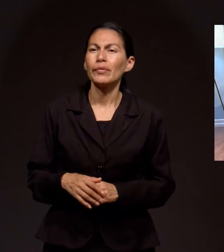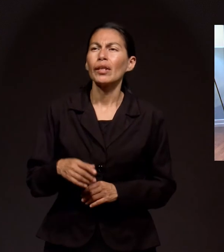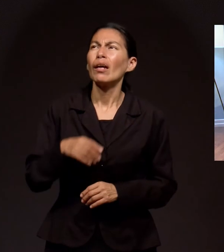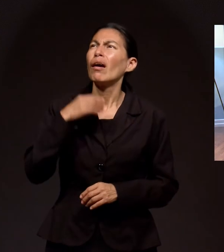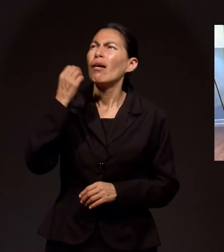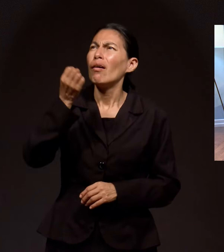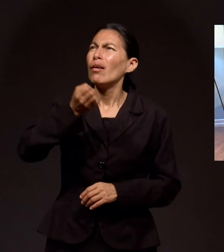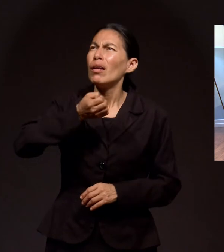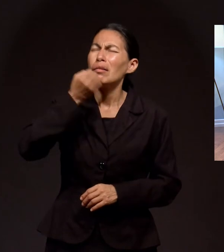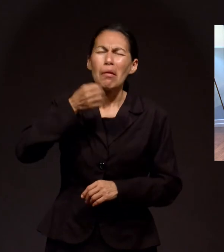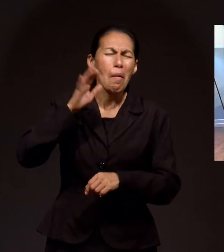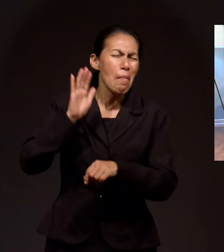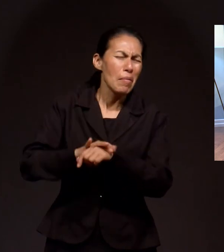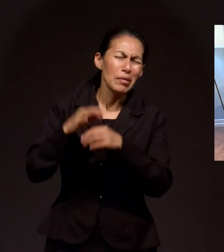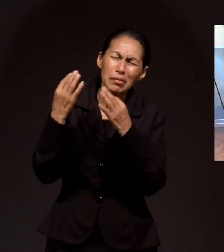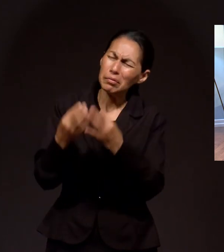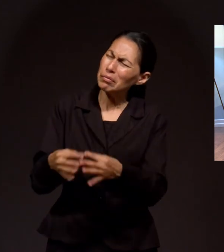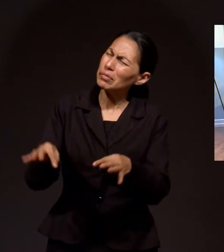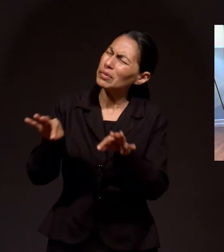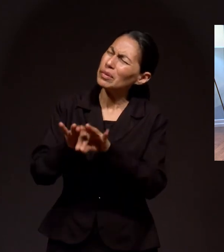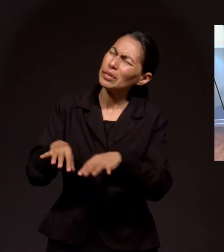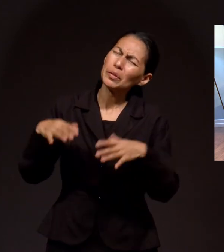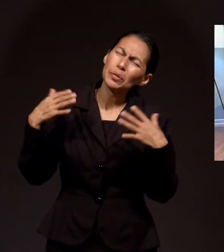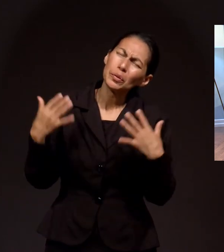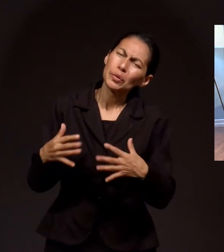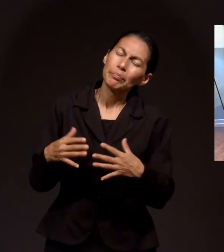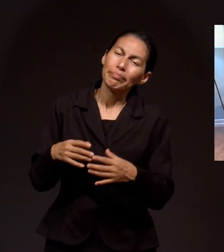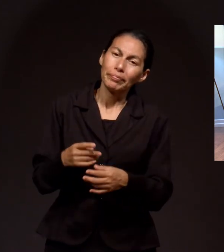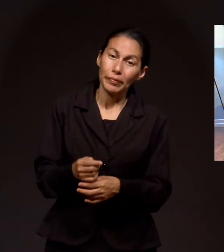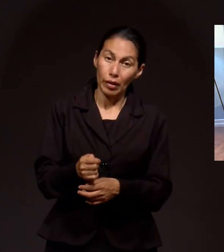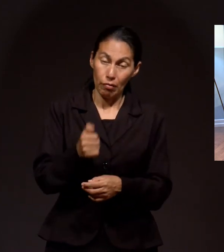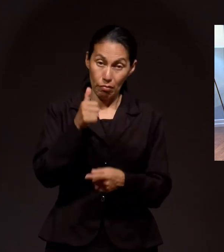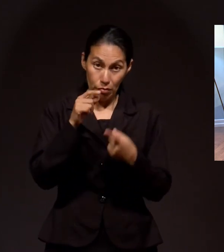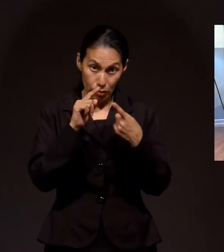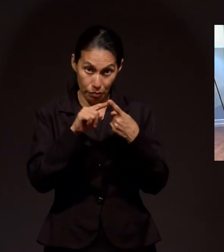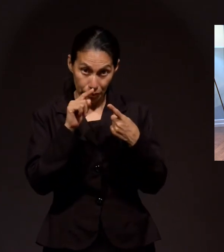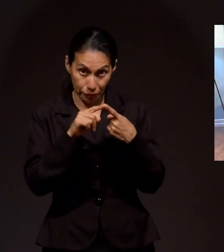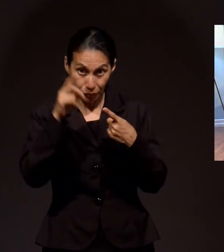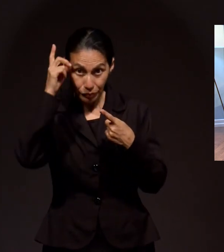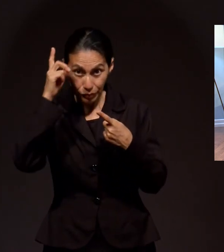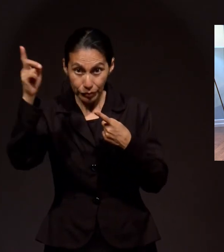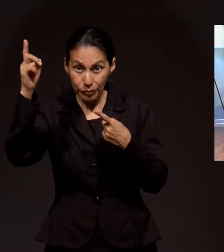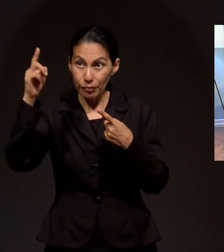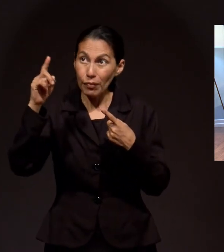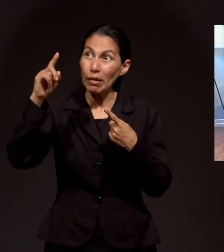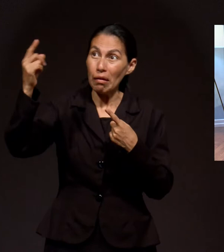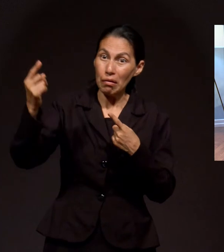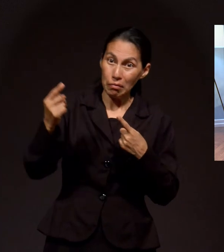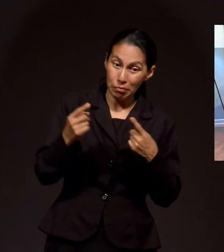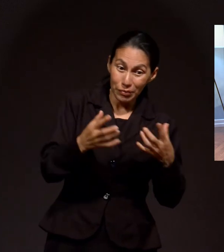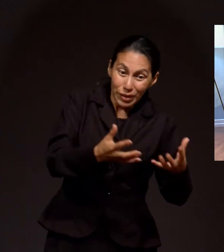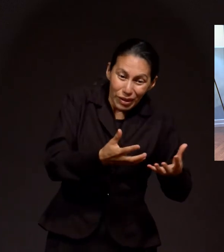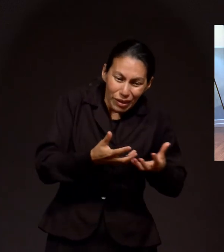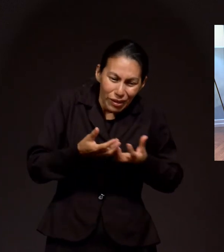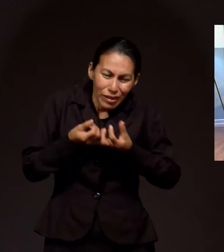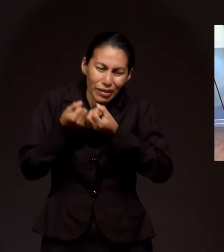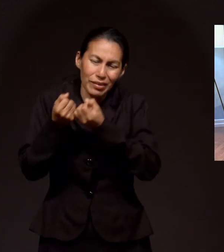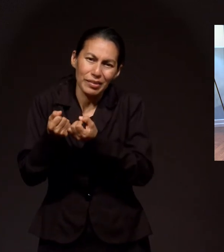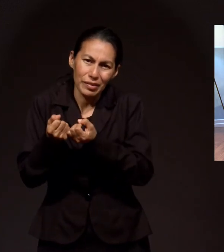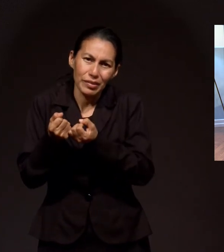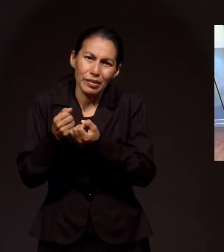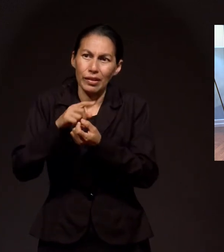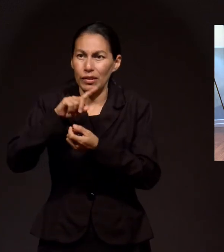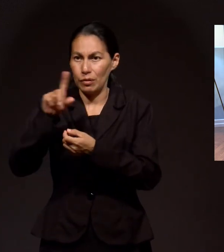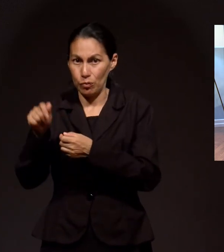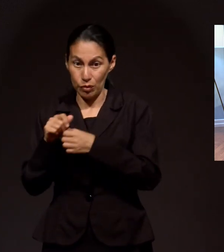pastor, la oración hemos descubierto que es más que eso. Primero Dios me trae a los pies de él otra vez. Luego me rescata, me da